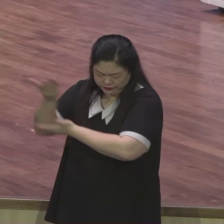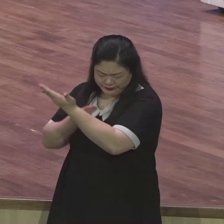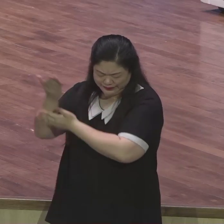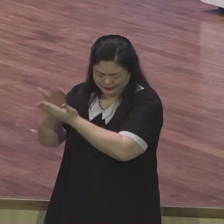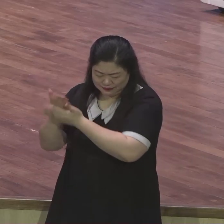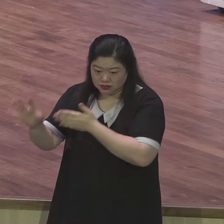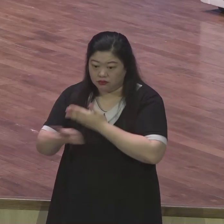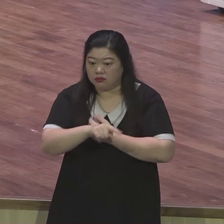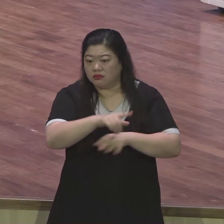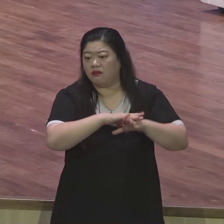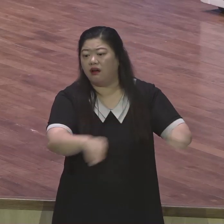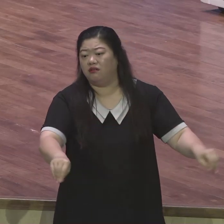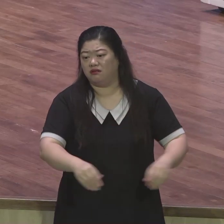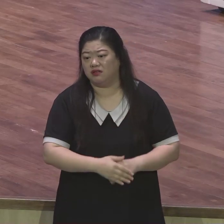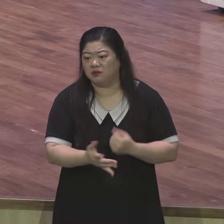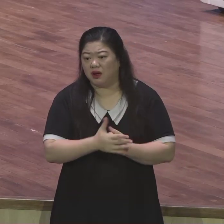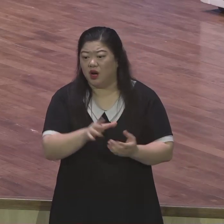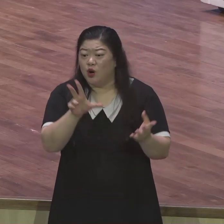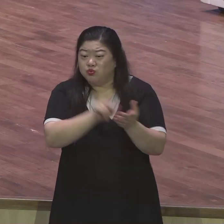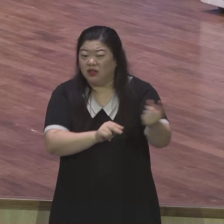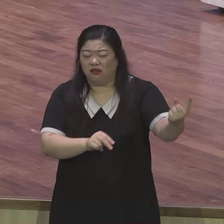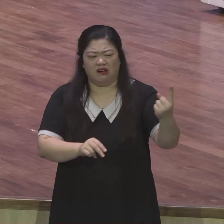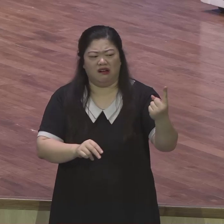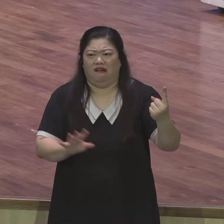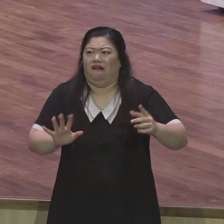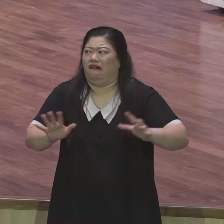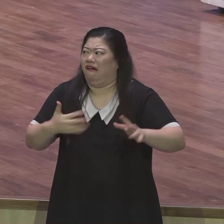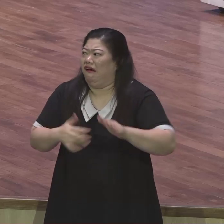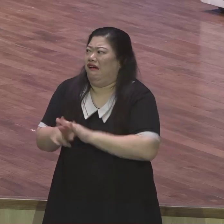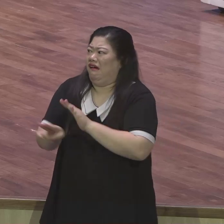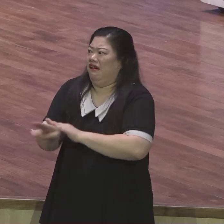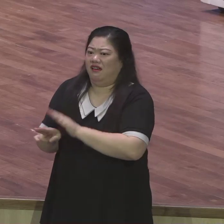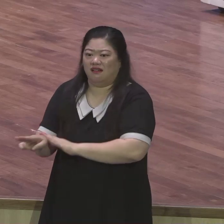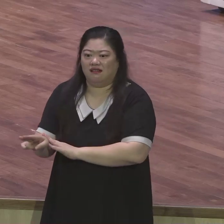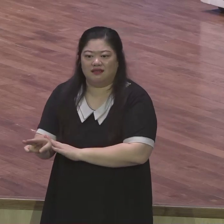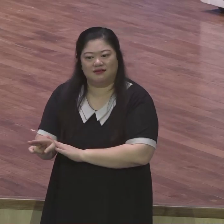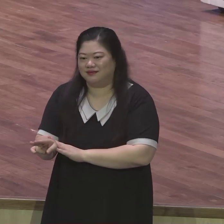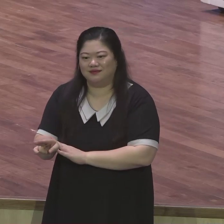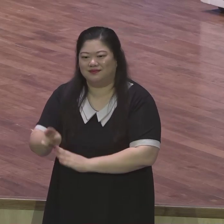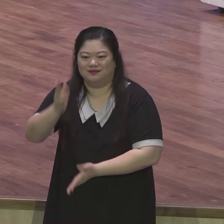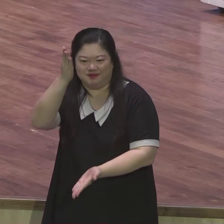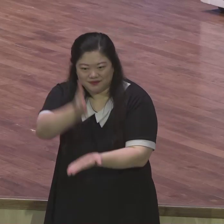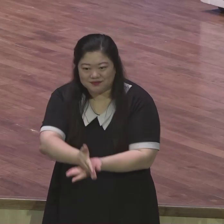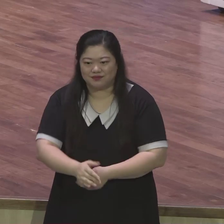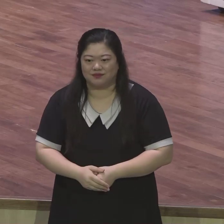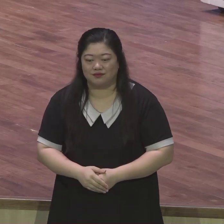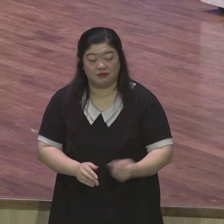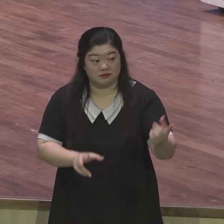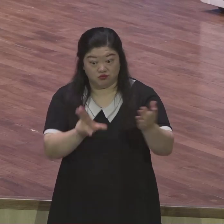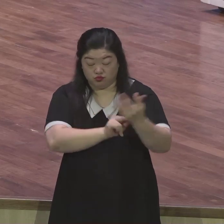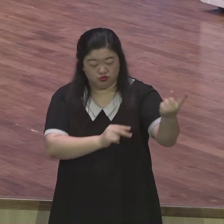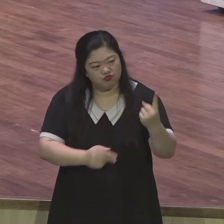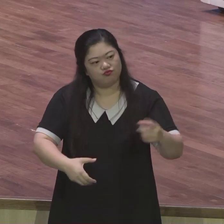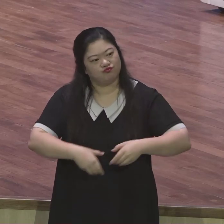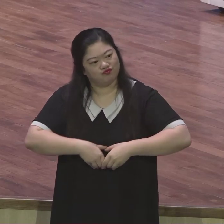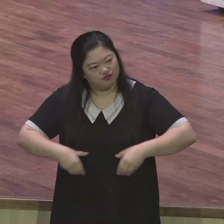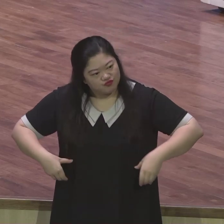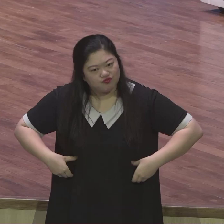두려워하지 마시고 맞서시기 바랍니다 고난 앞에 오히려 담대히 복음을 앞세우는 성도님들 시기를 예수님으로 추구합니다 두